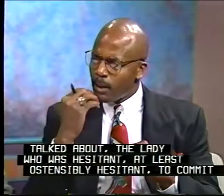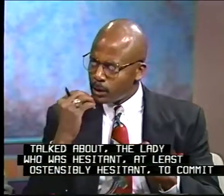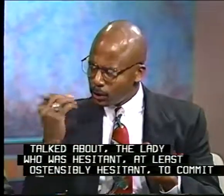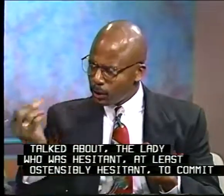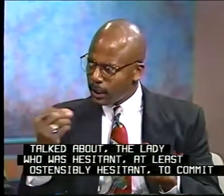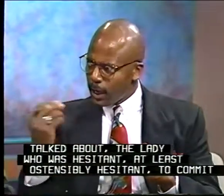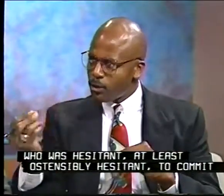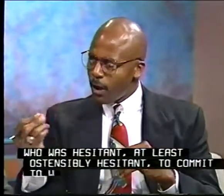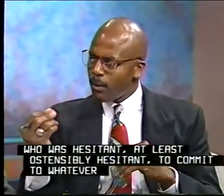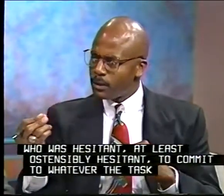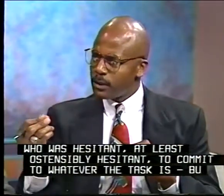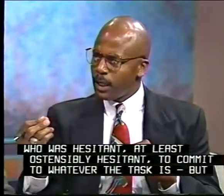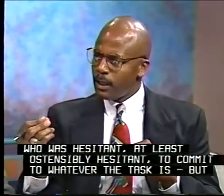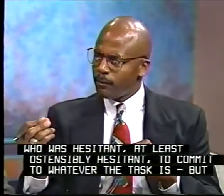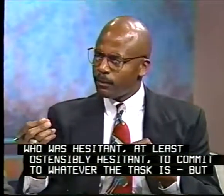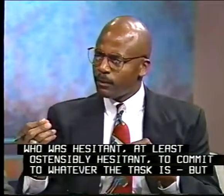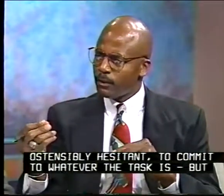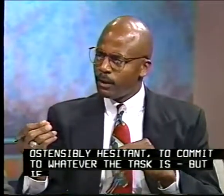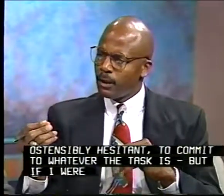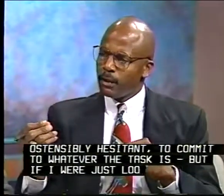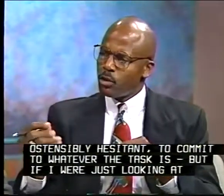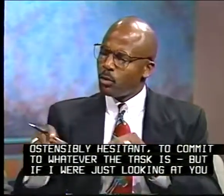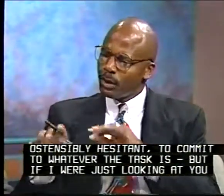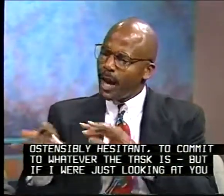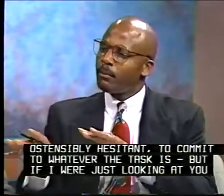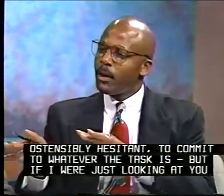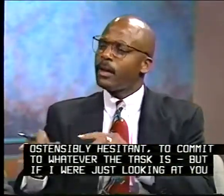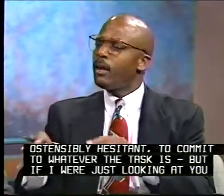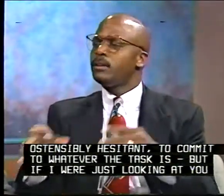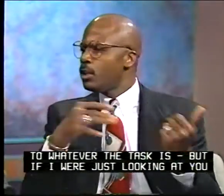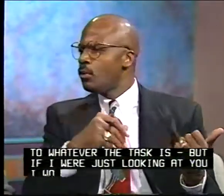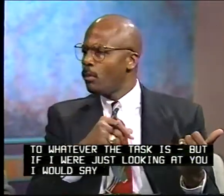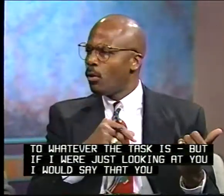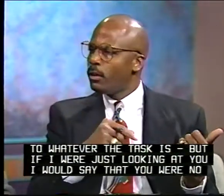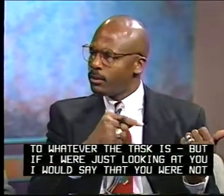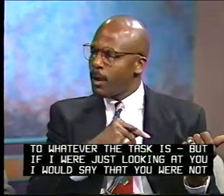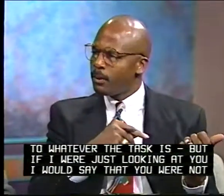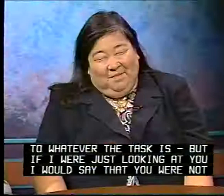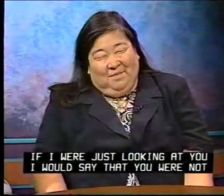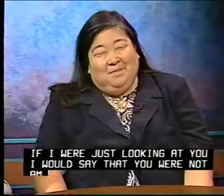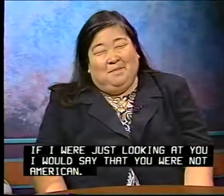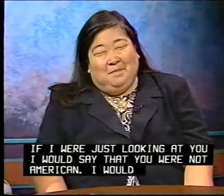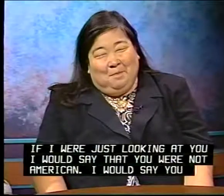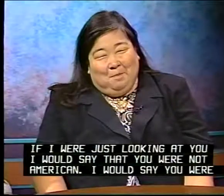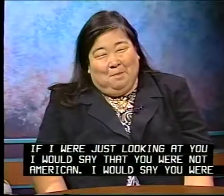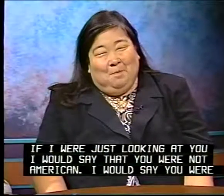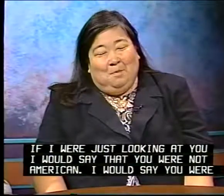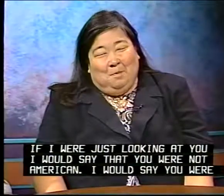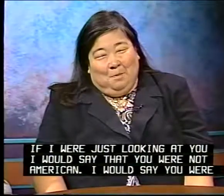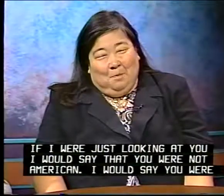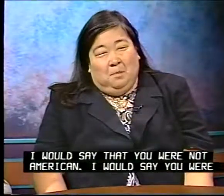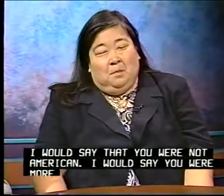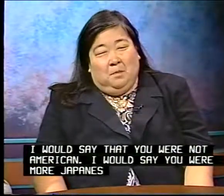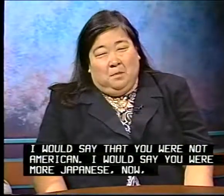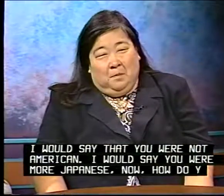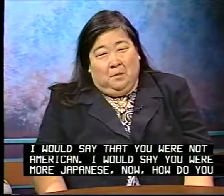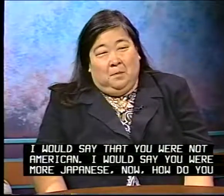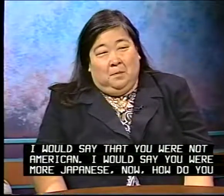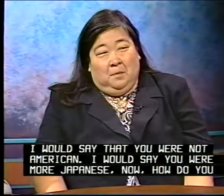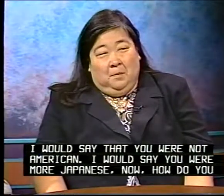I'm just looking at you, I would say that you were not American. I would say you were more Japanese. Now, how do you reconcile that for the person who's lived in the country